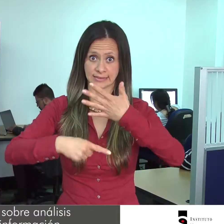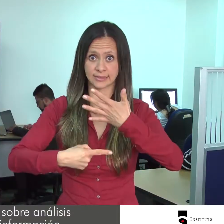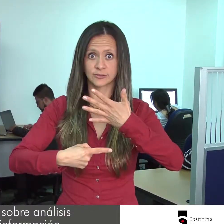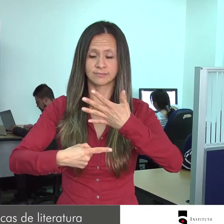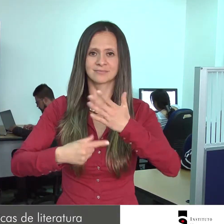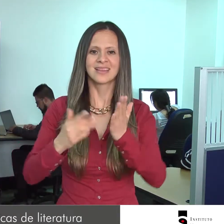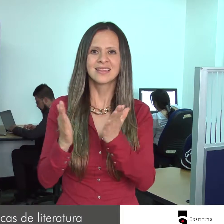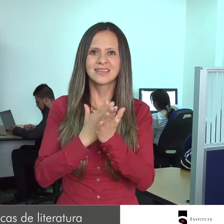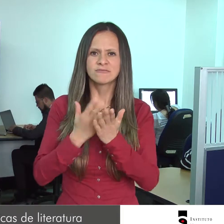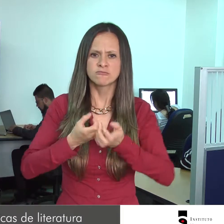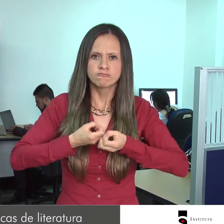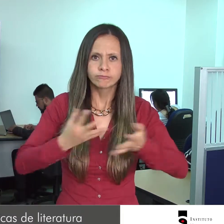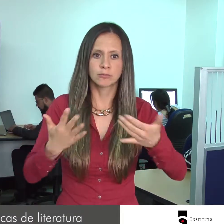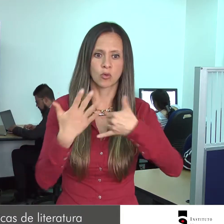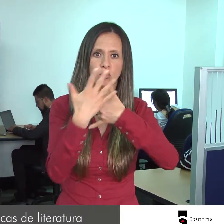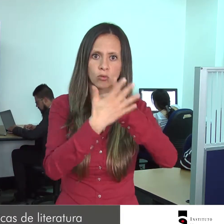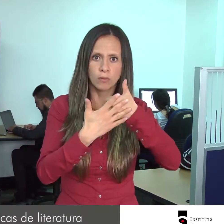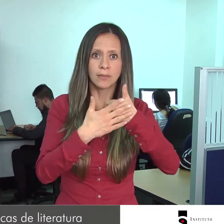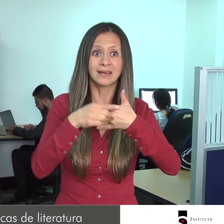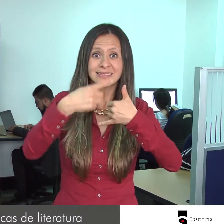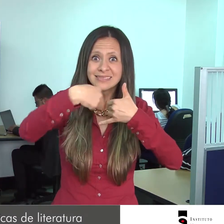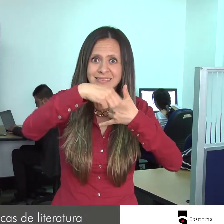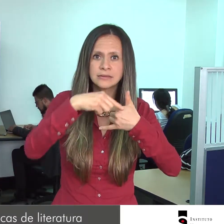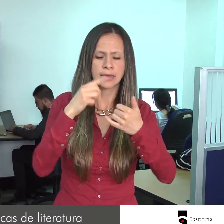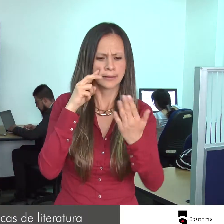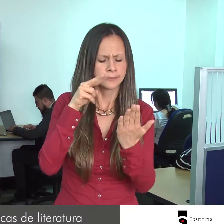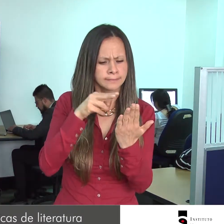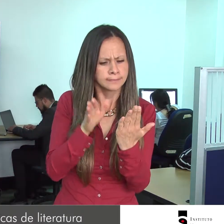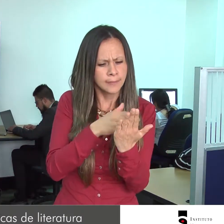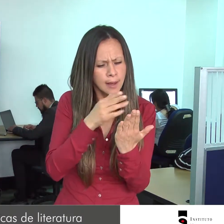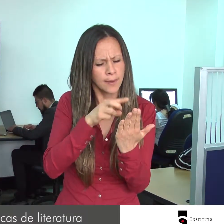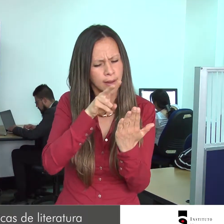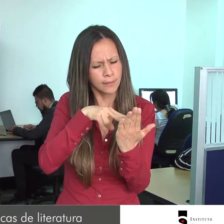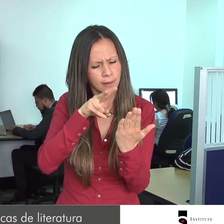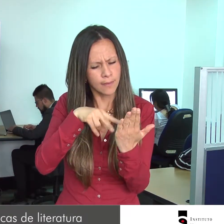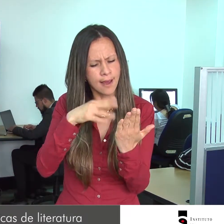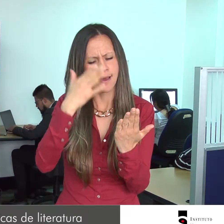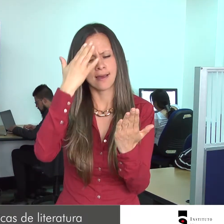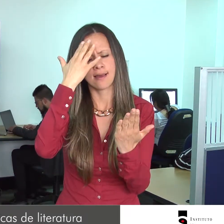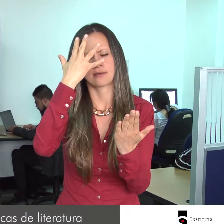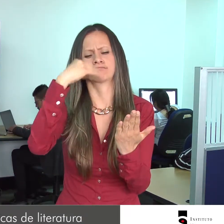Sexto Revisiones sistemáticas de literatura